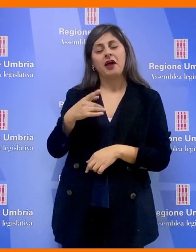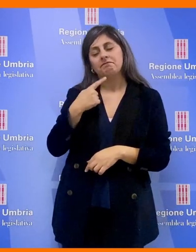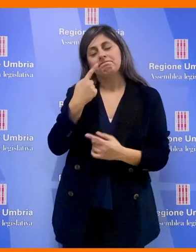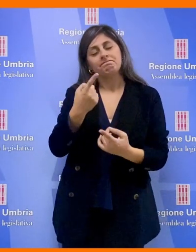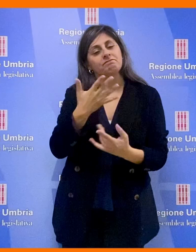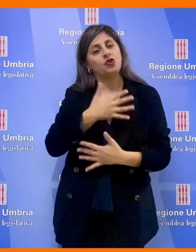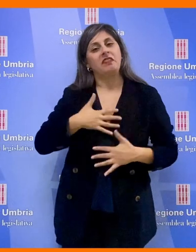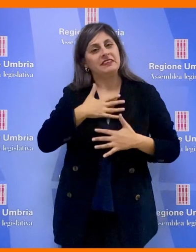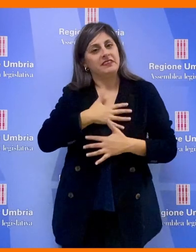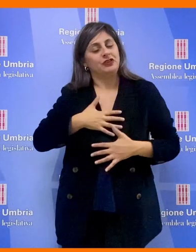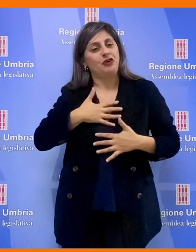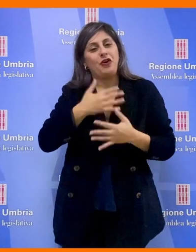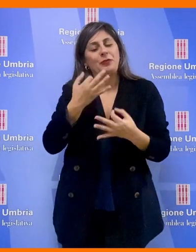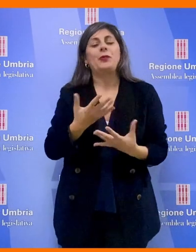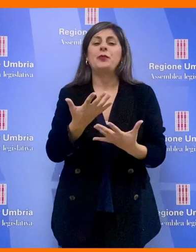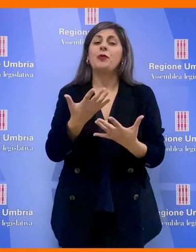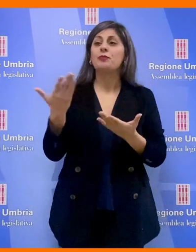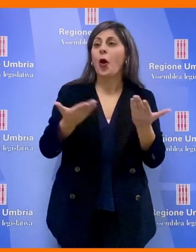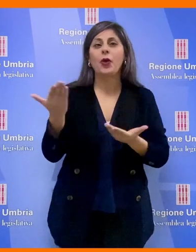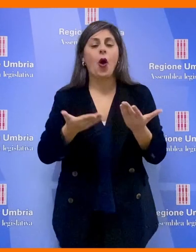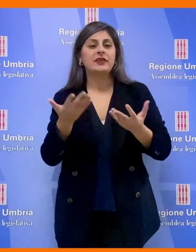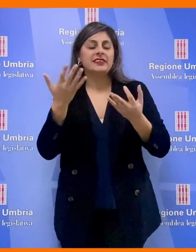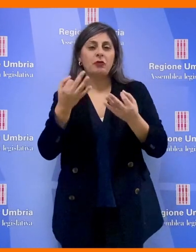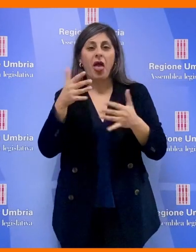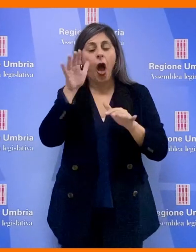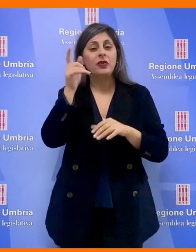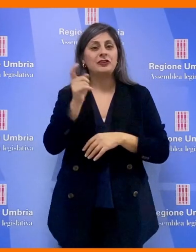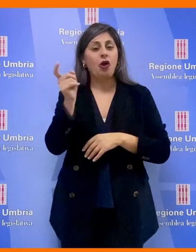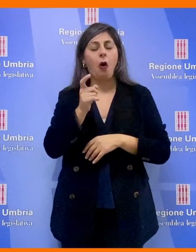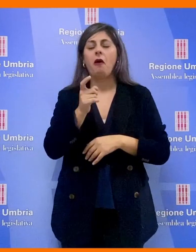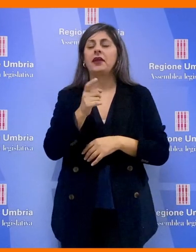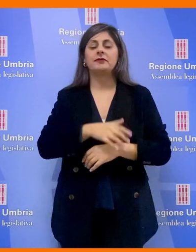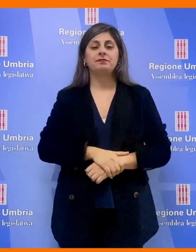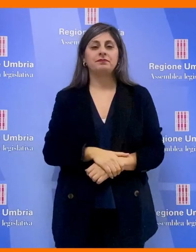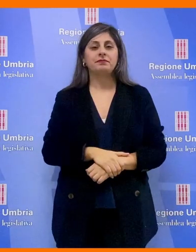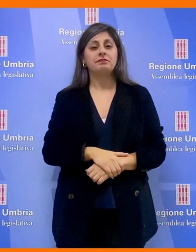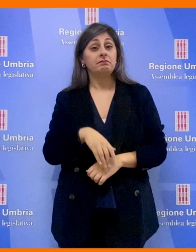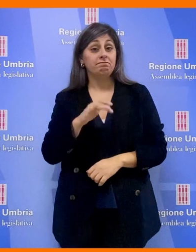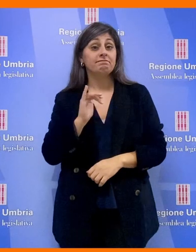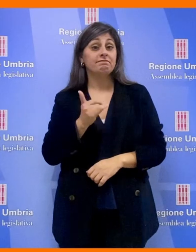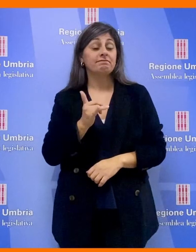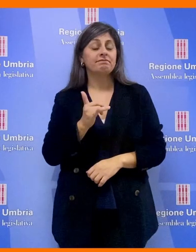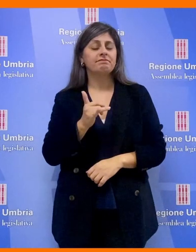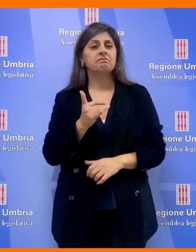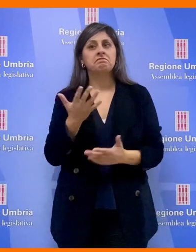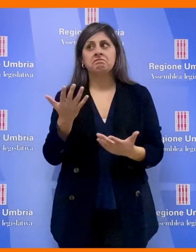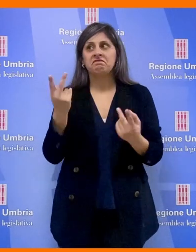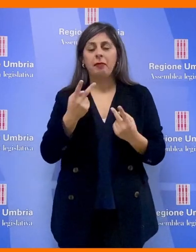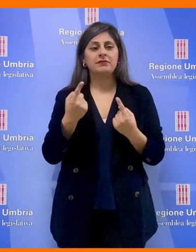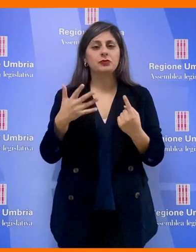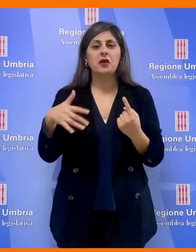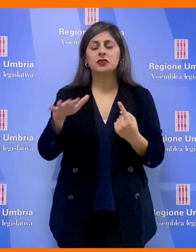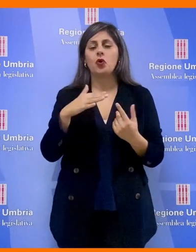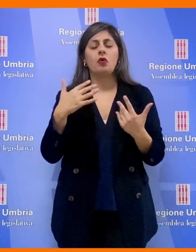sua soddisfazione per le proposte emerse nel corso dell'audizione. Sì, un'audizione veramente molto